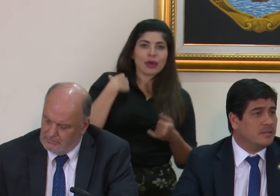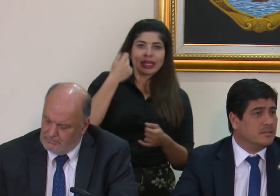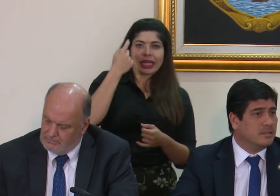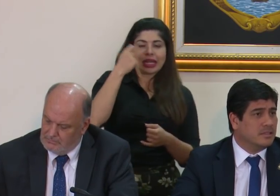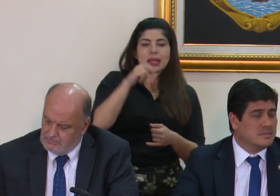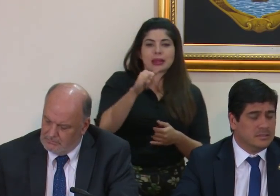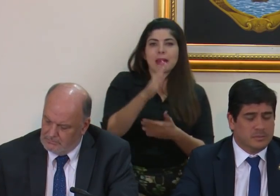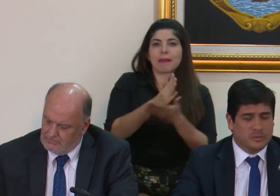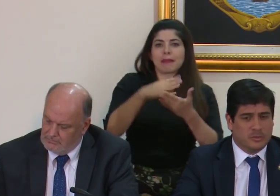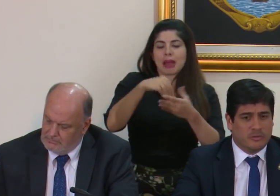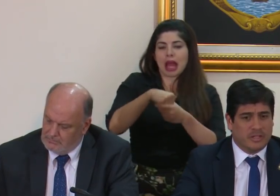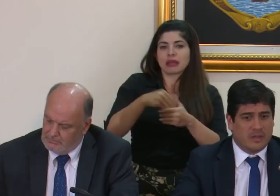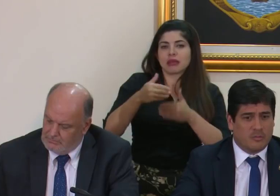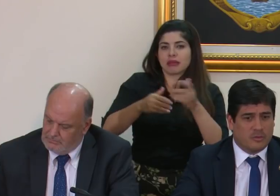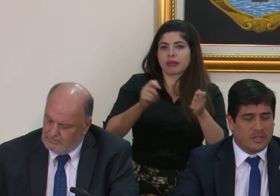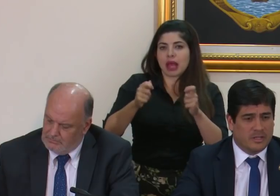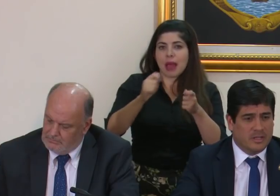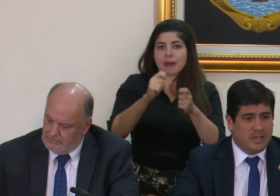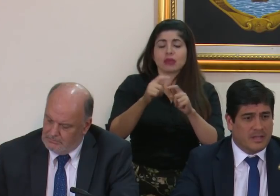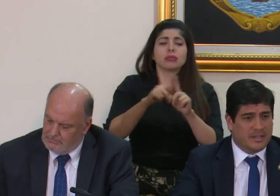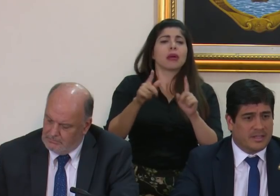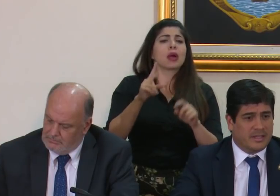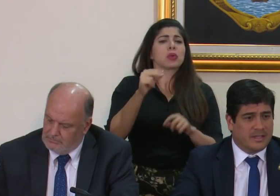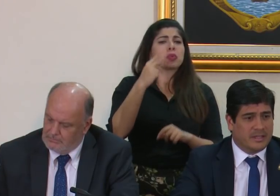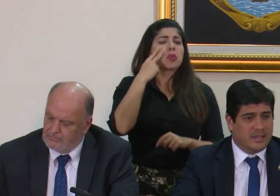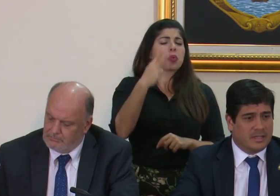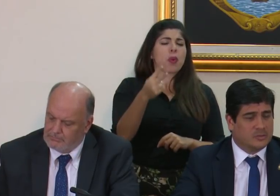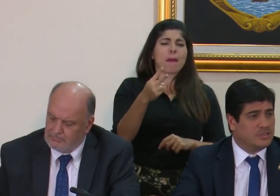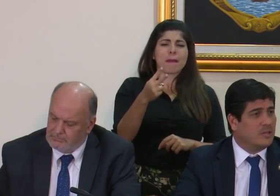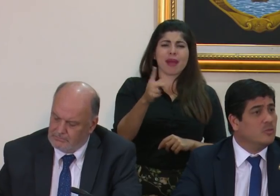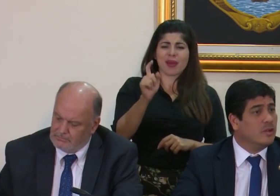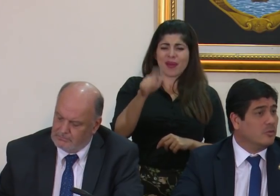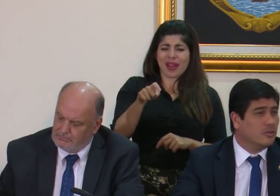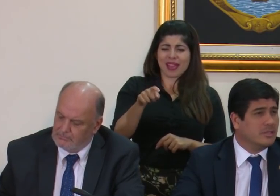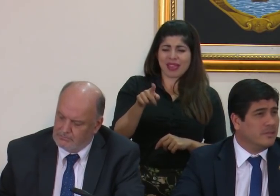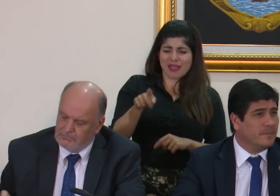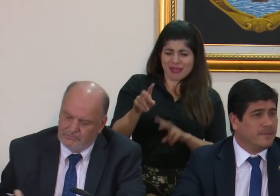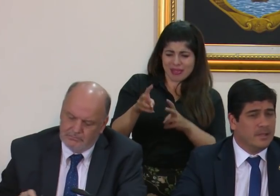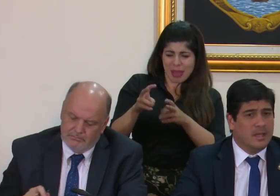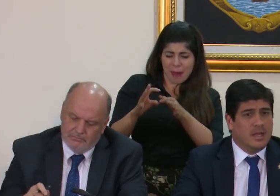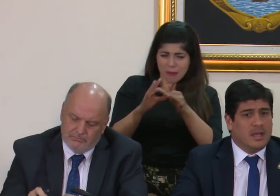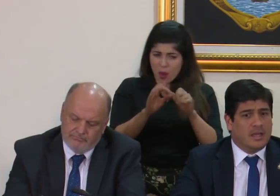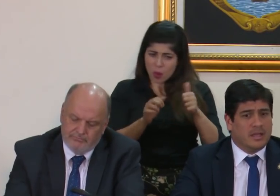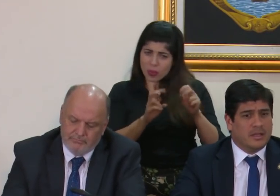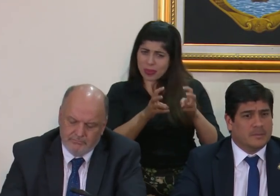que eso es parte del quehacer, pero yo no vería como que haya que asociar una con otra.